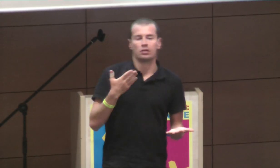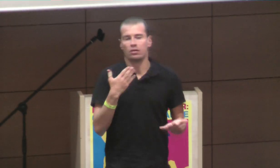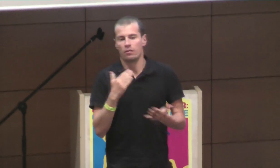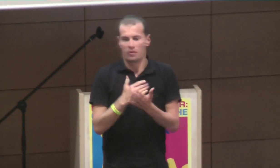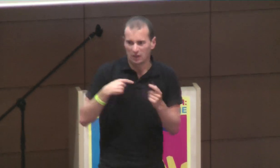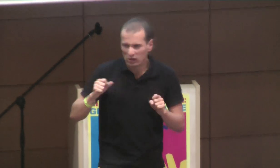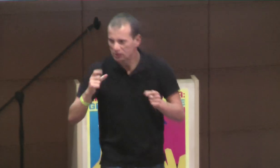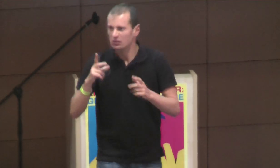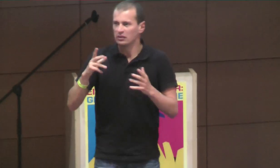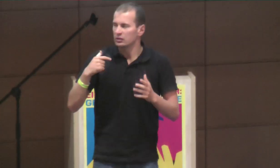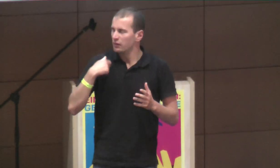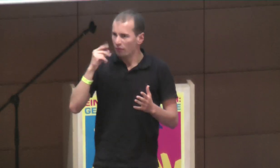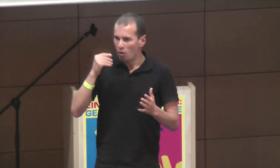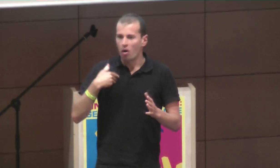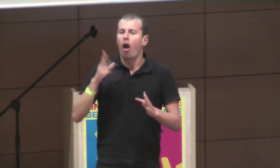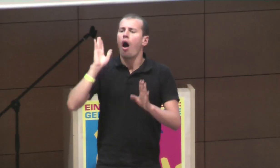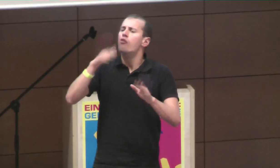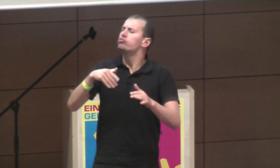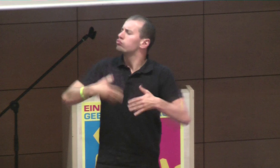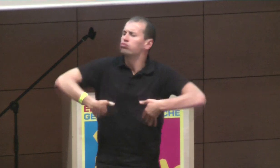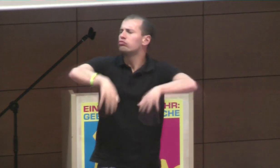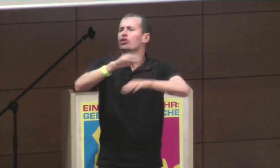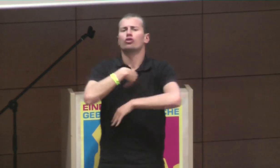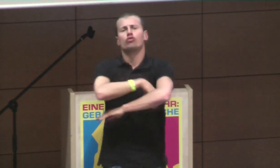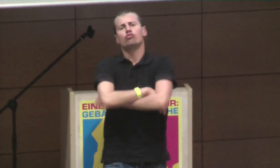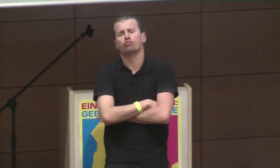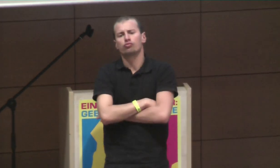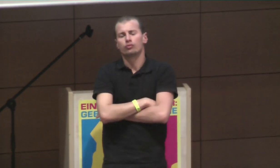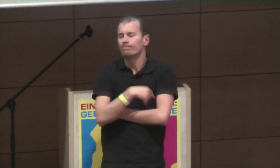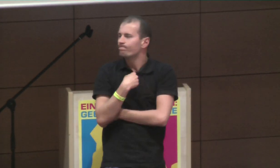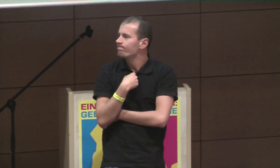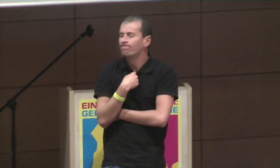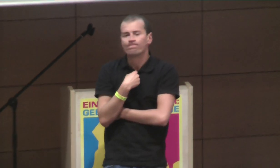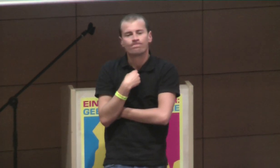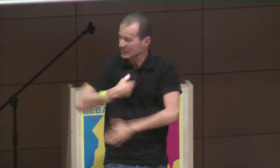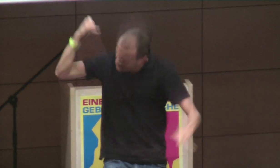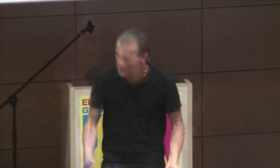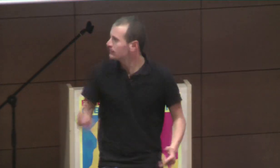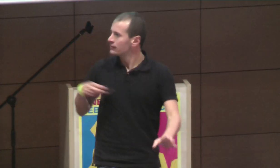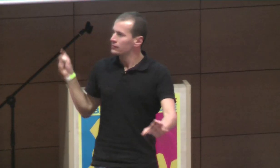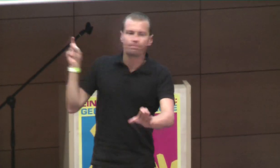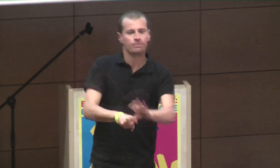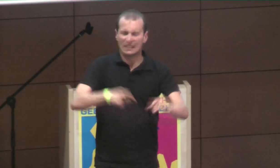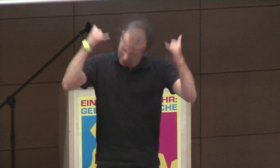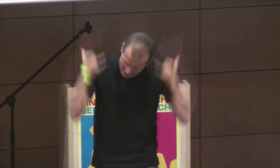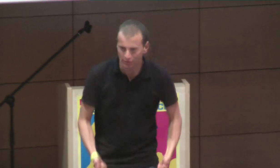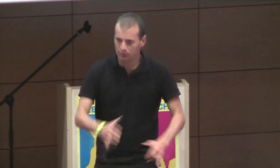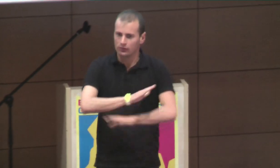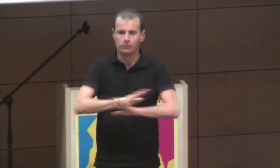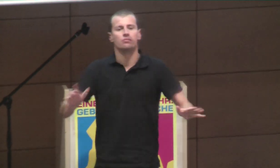Wahl dann in Berlin, da war ich auch, ähm, nicht so ganz, äh, jetzt versteift drauf, ich hab gedacht, ähm, ich schau mal, was passiert,